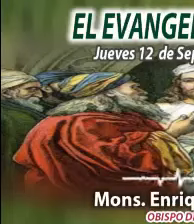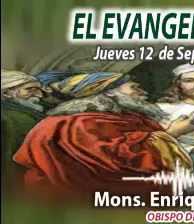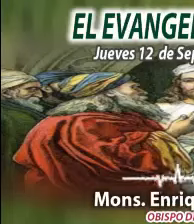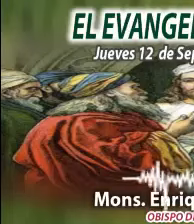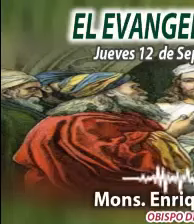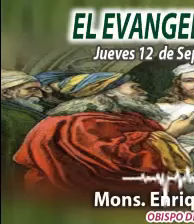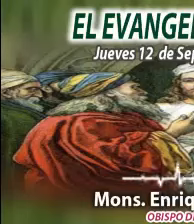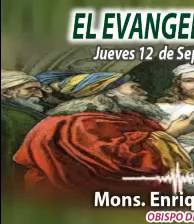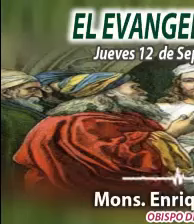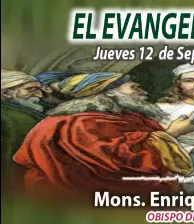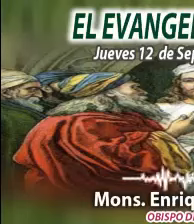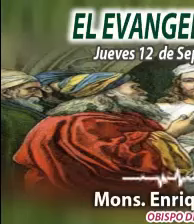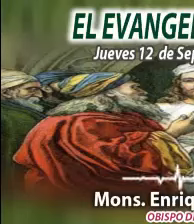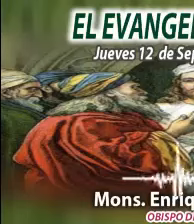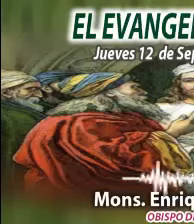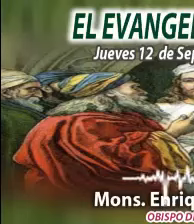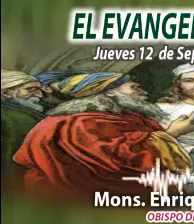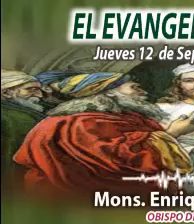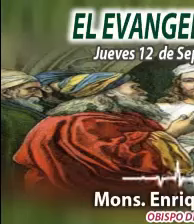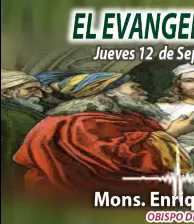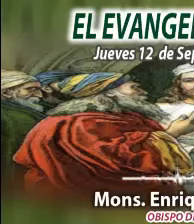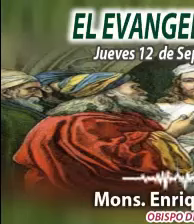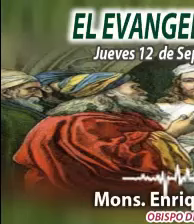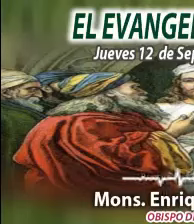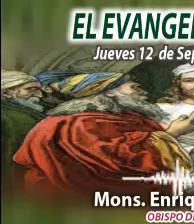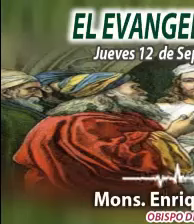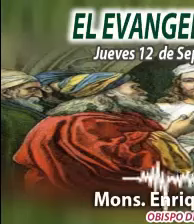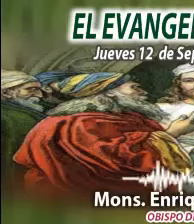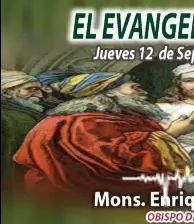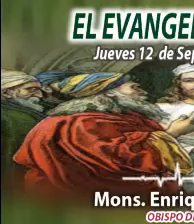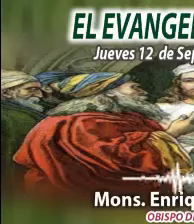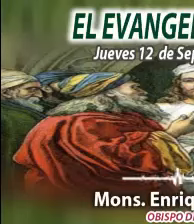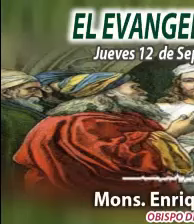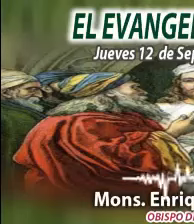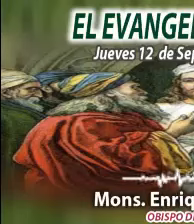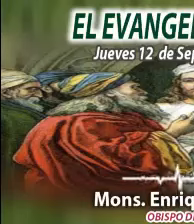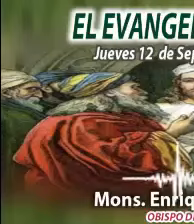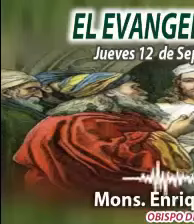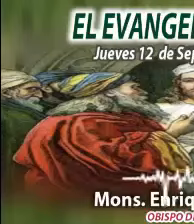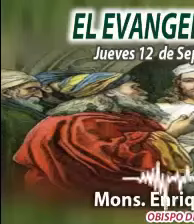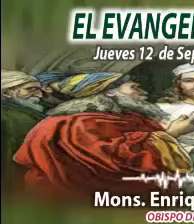fortalezcamos nuestra fe. Seamos testigos de Jesús, vivo y resucitado.